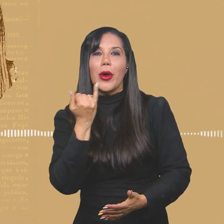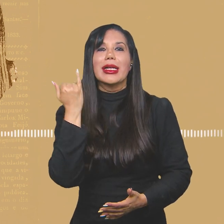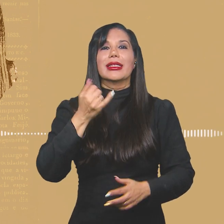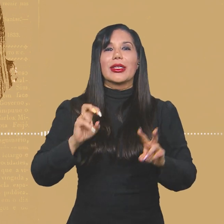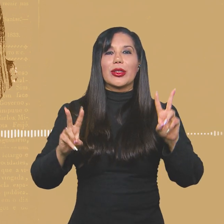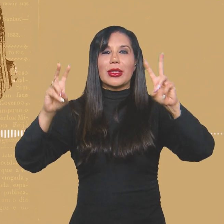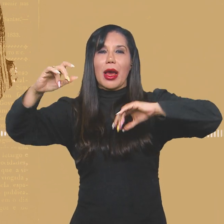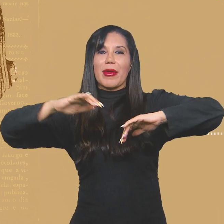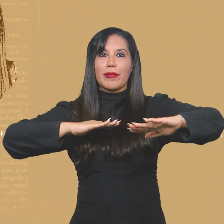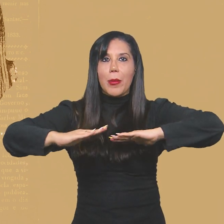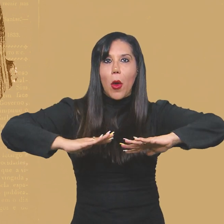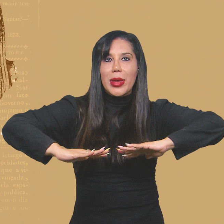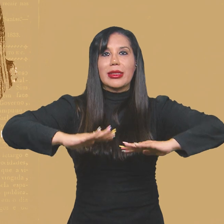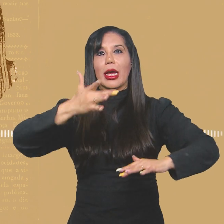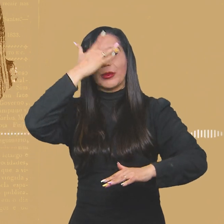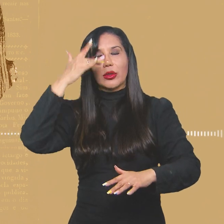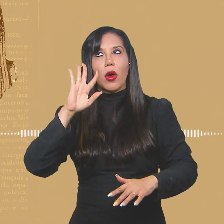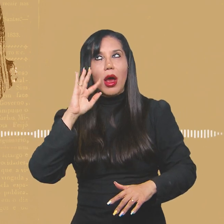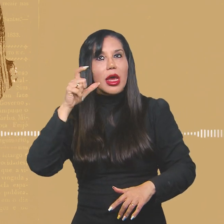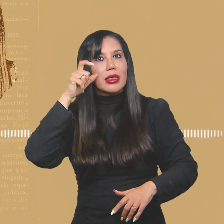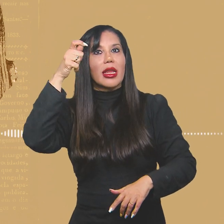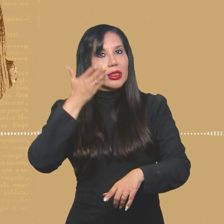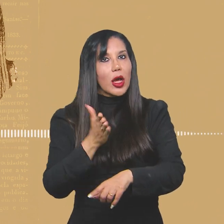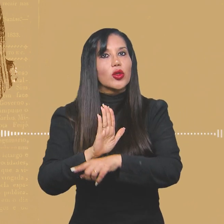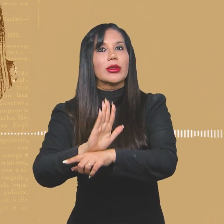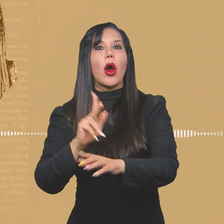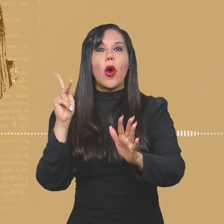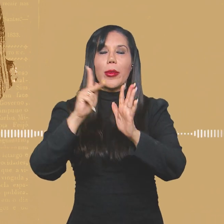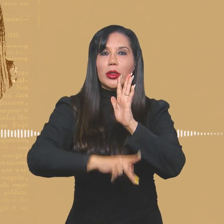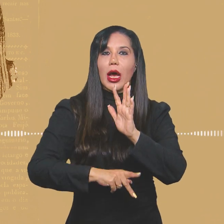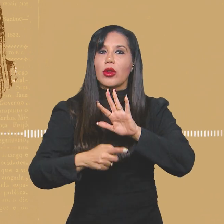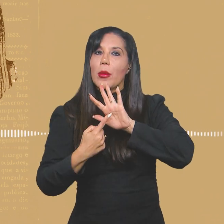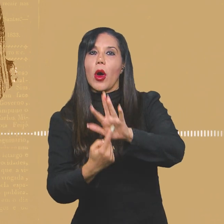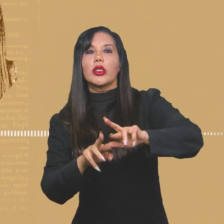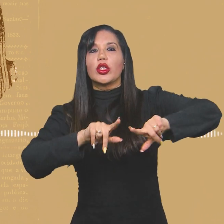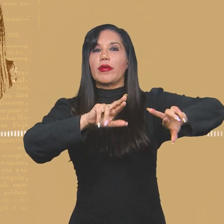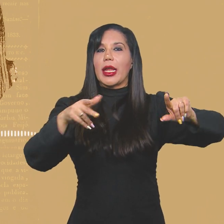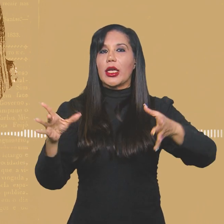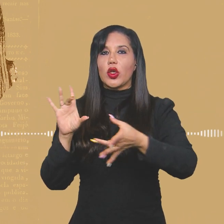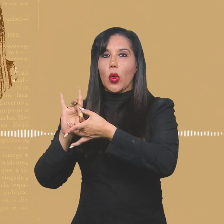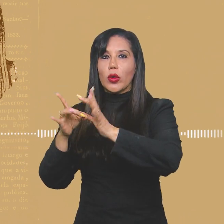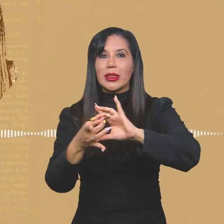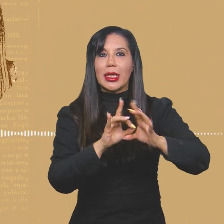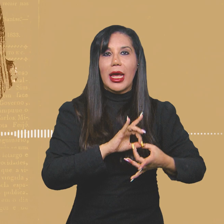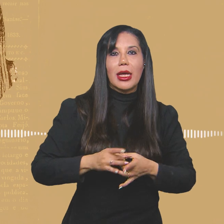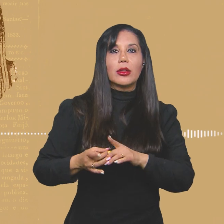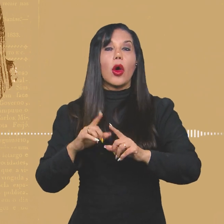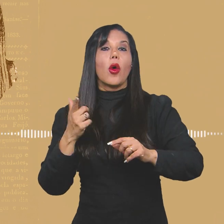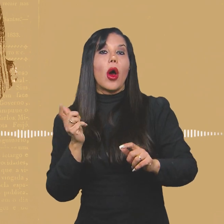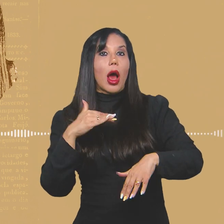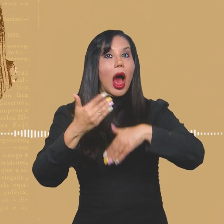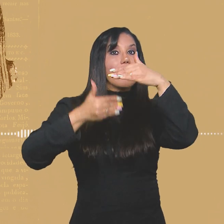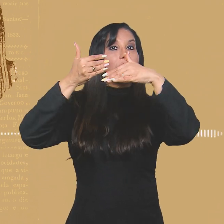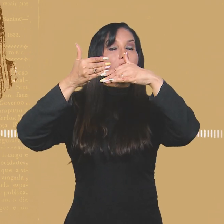mobilizar as pessoas em torno da revista. O projeto pretende confrontar os diferentes contextos e analisar em que pontos houve